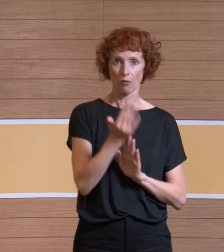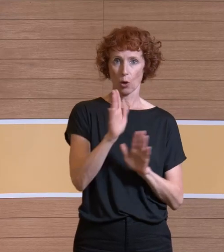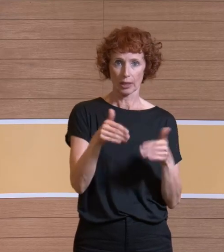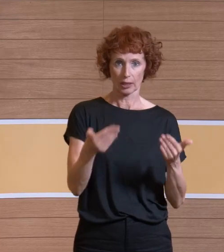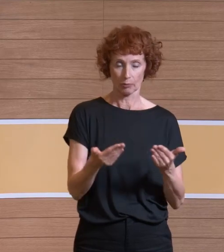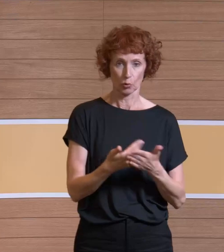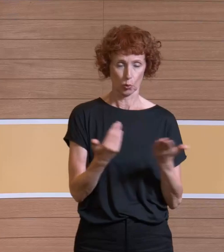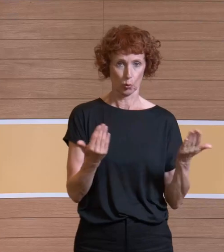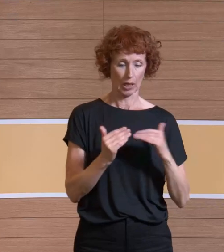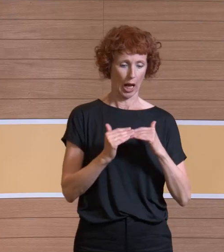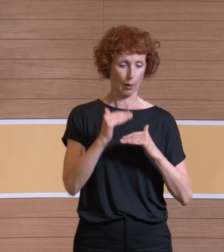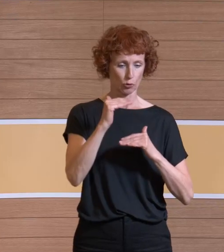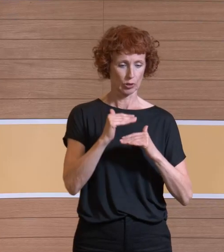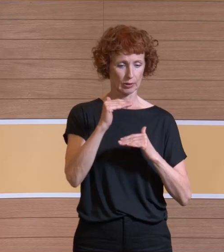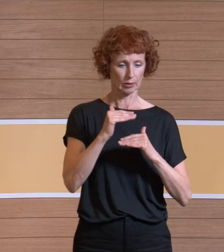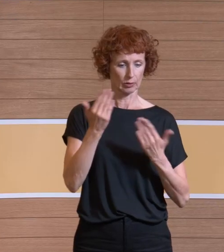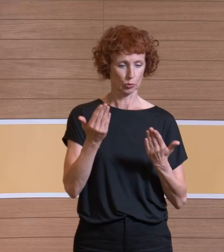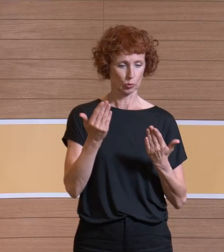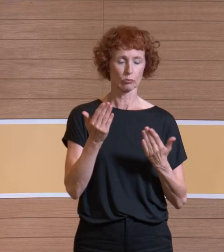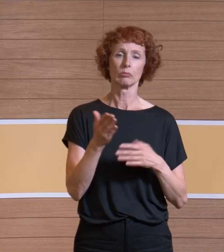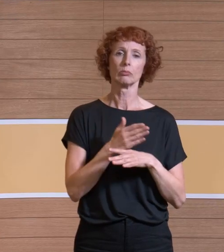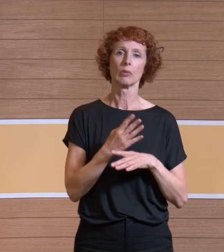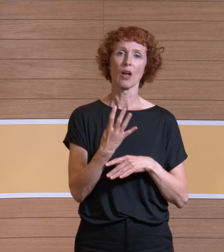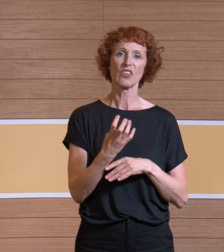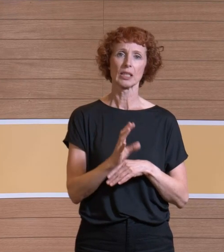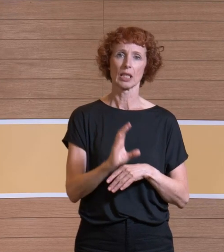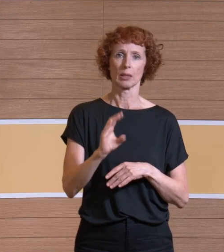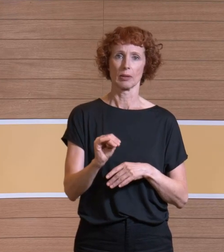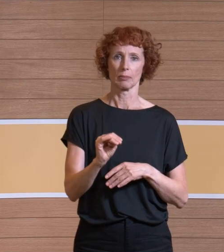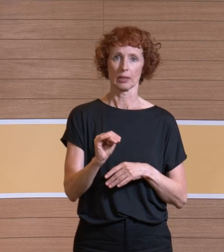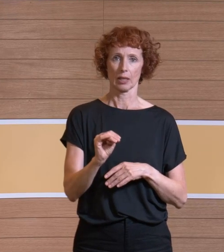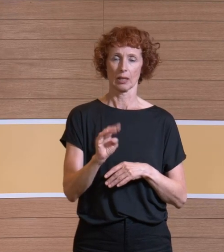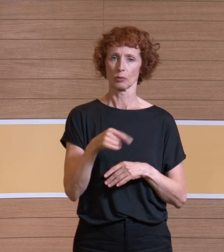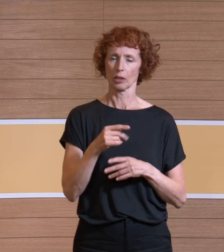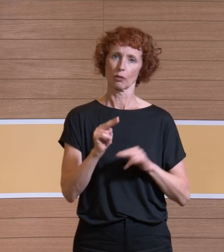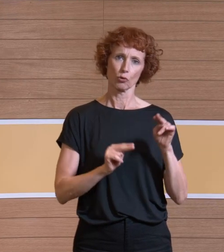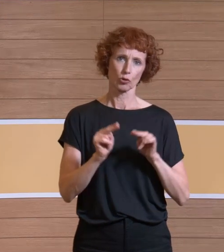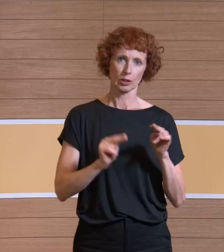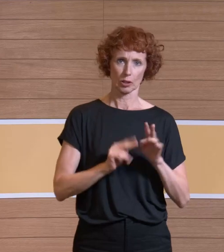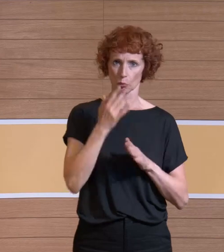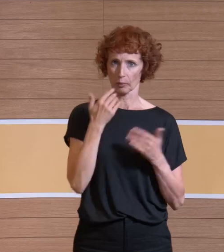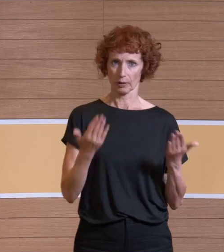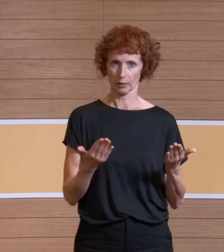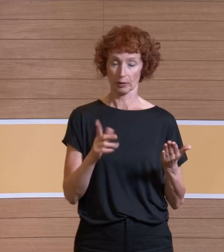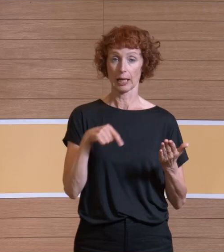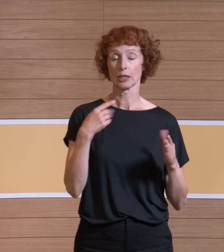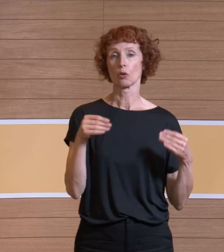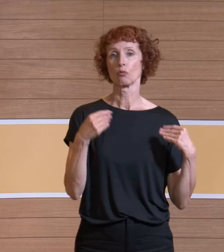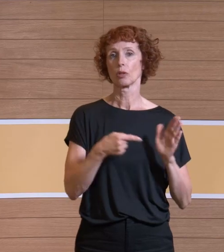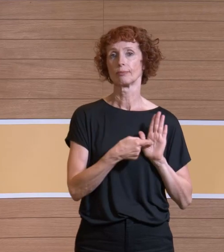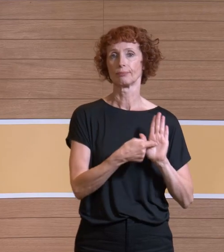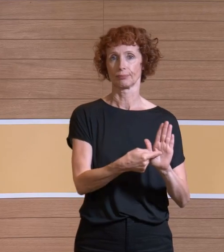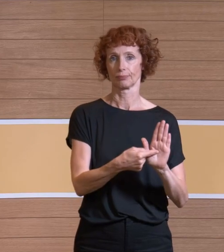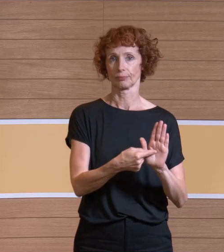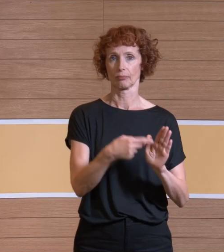Sie sehen hier die Abstände, innerhalb von 40 Zentimetern haben wir die ein bisschen variiert. In der nächsten Folie kann man sehen, dass das Szenario